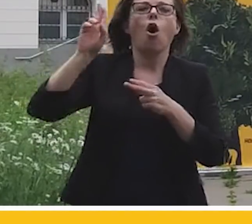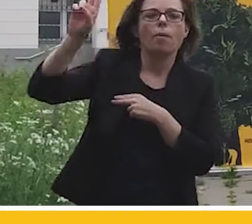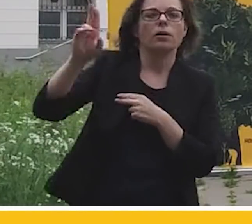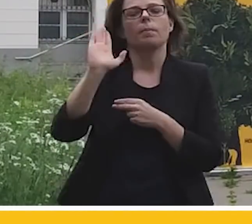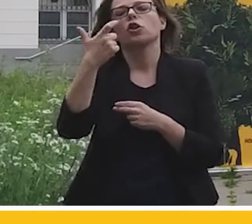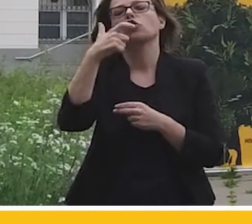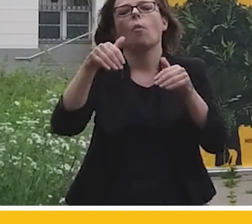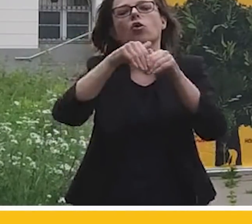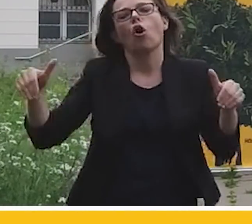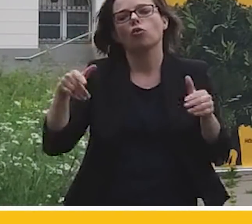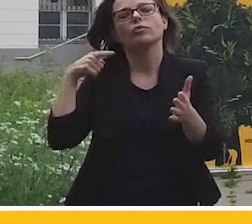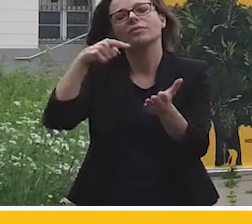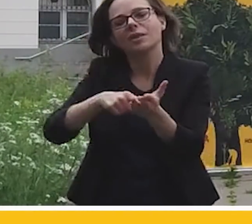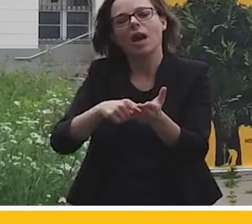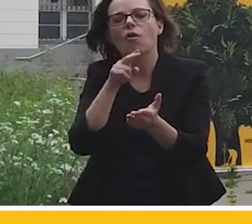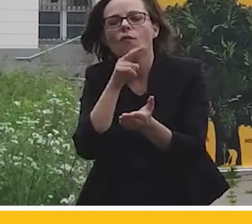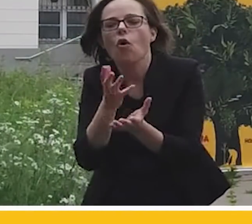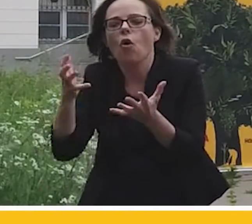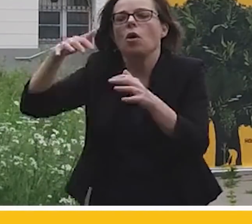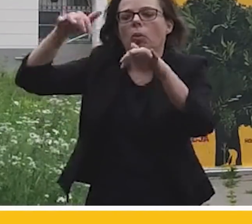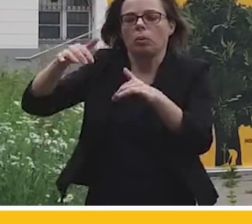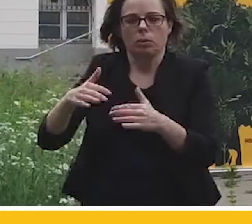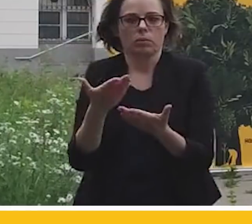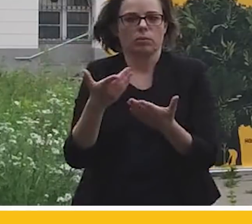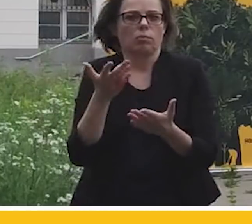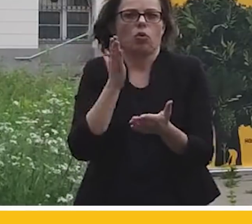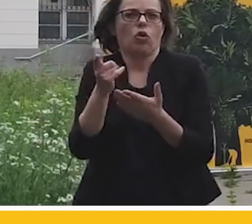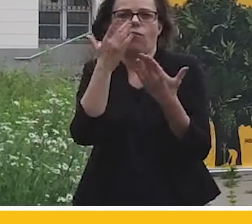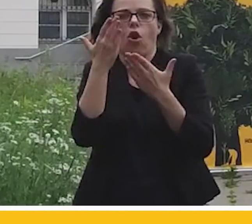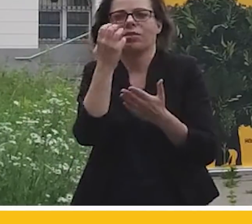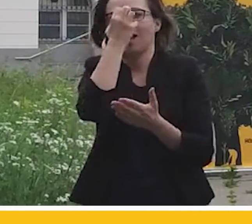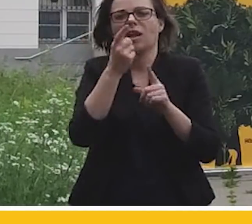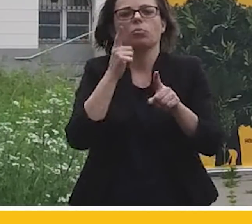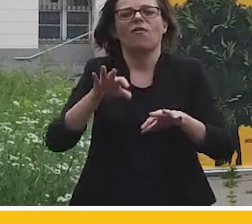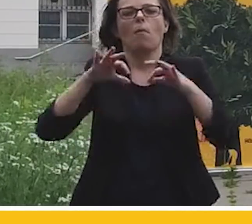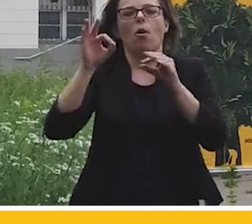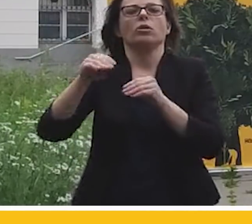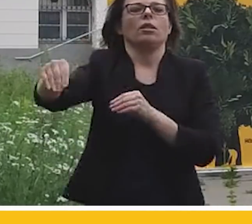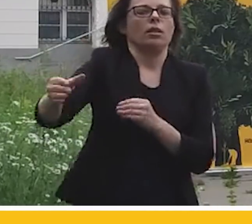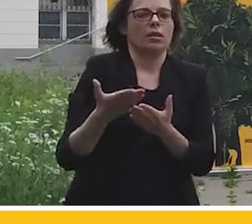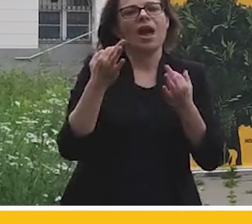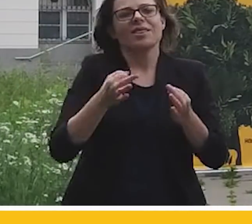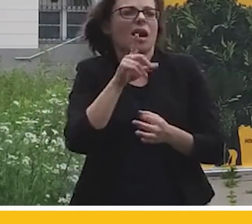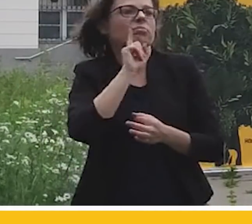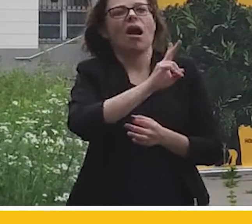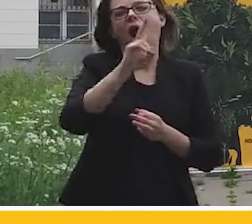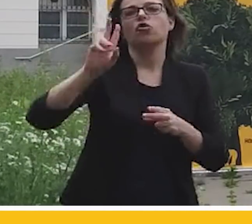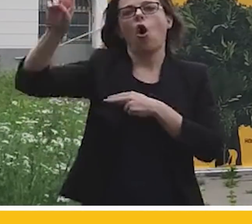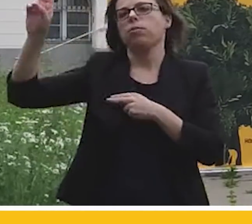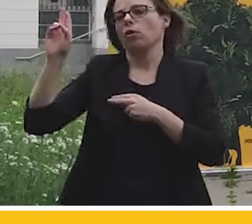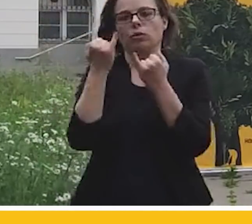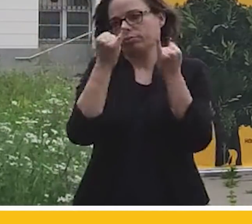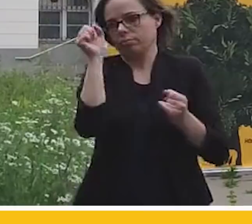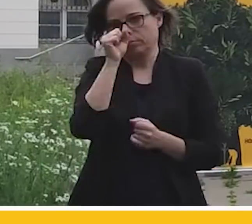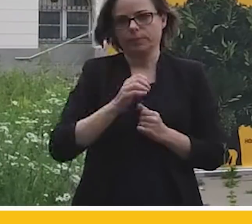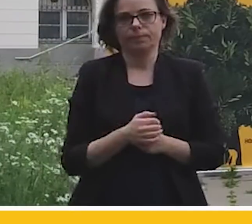Nie wiadomo po co. Tylko po to, żeby przedłużyć te komedie. Przedłużyć ten cyrk przedwyborczy, w którym teraz każdy może obiecać każdemu wszystko. Dziękuję